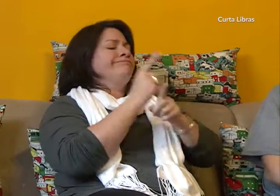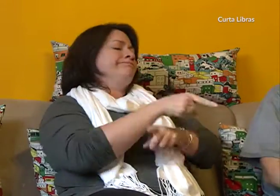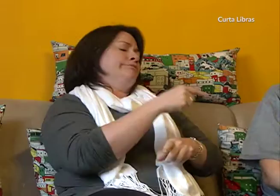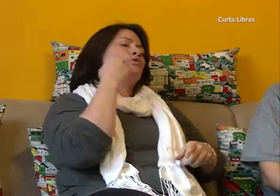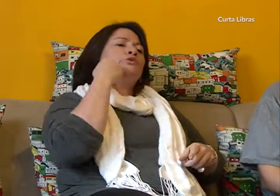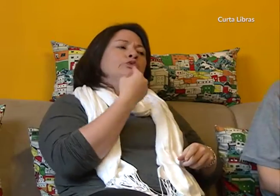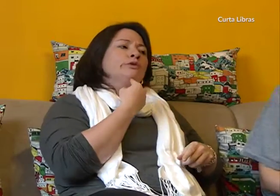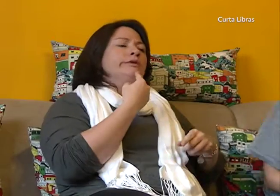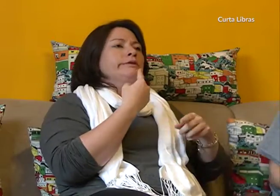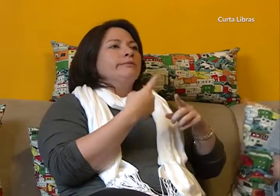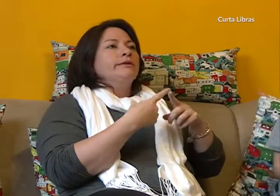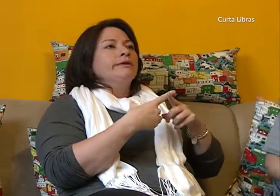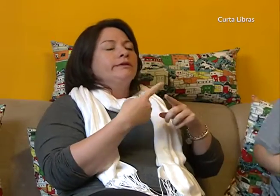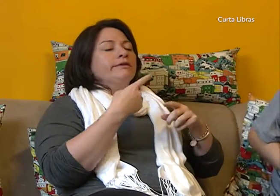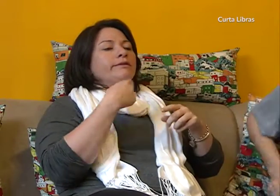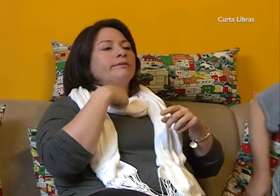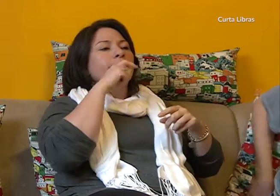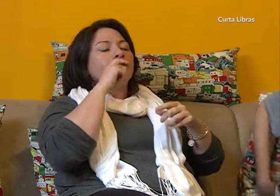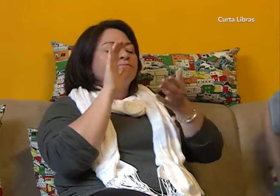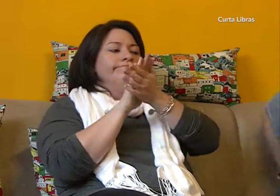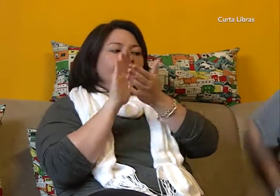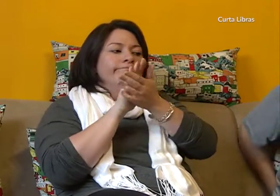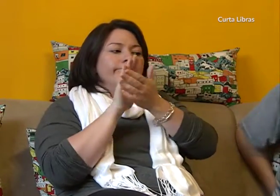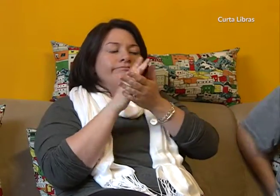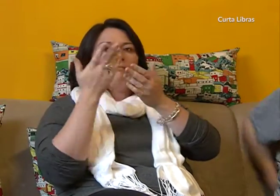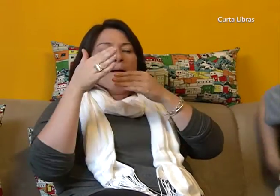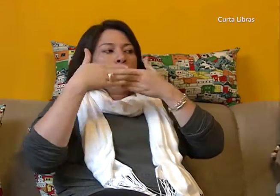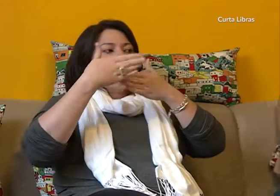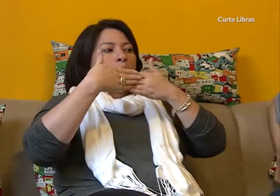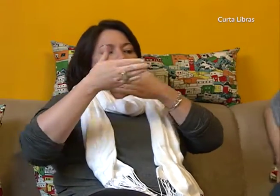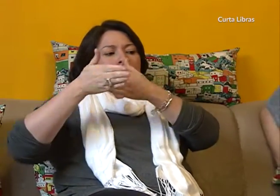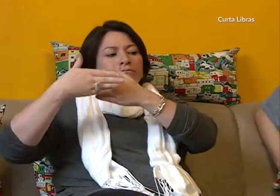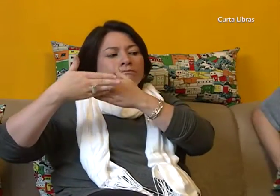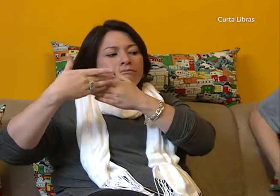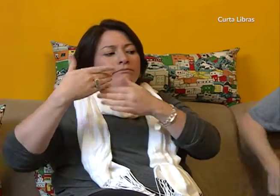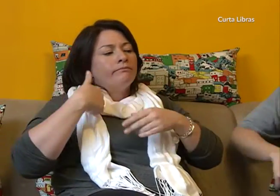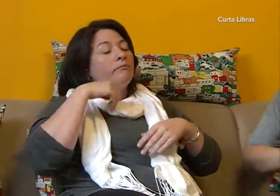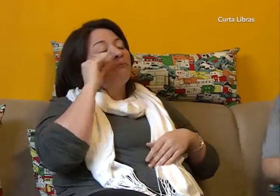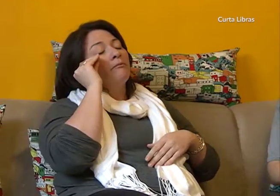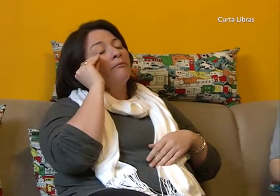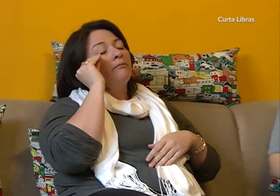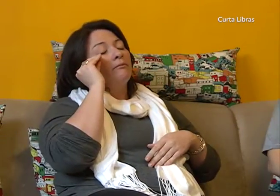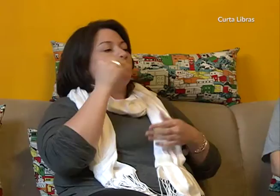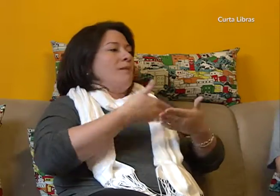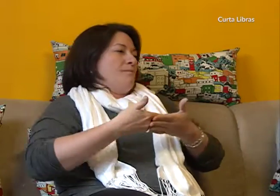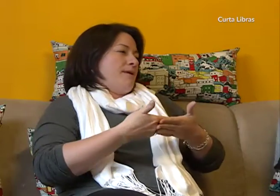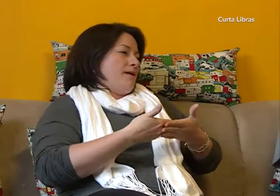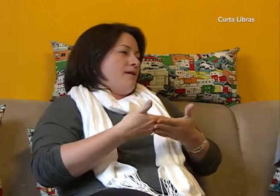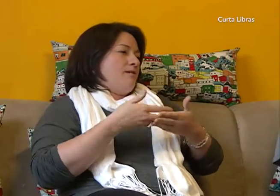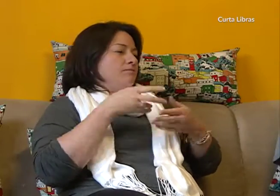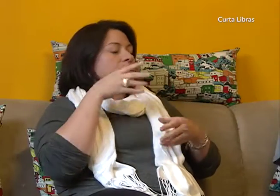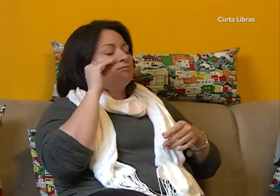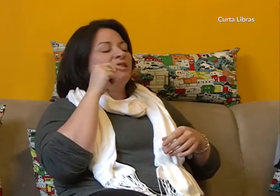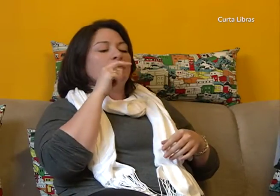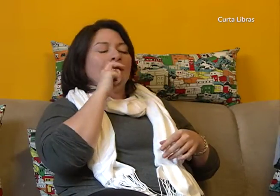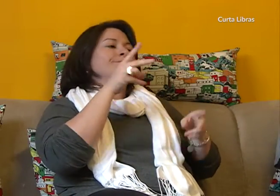dormindo. Então, meu pai percebeu logo. É surda. E, desde já, começou a pesquisar escolas de